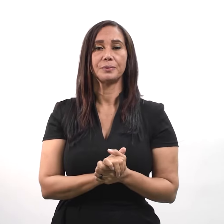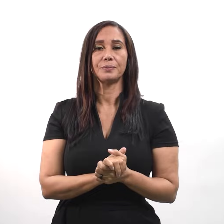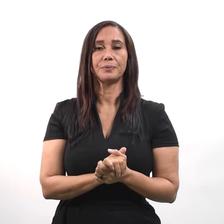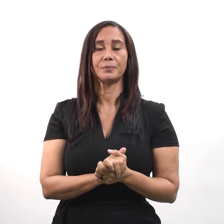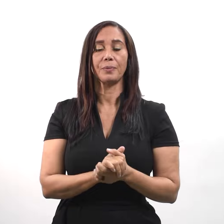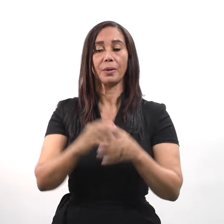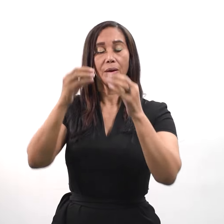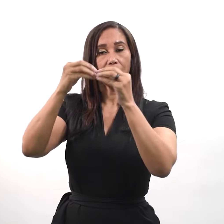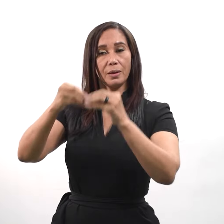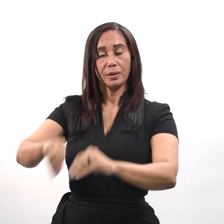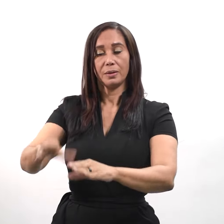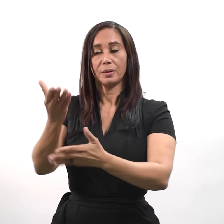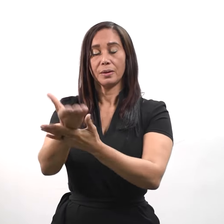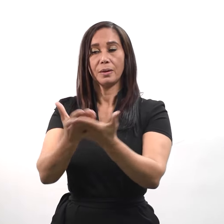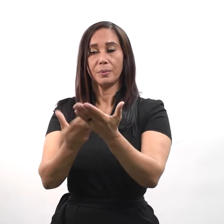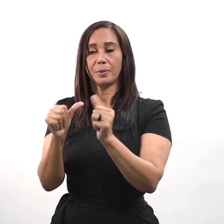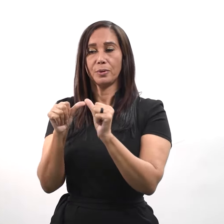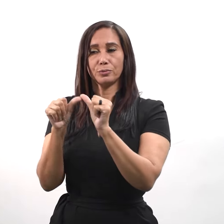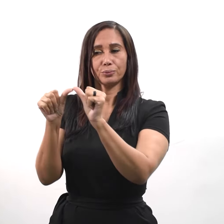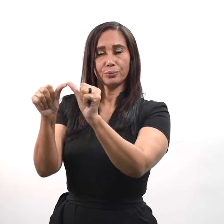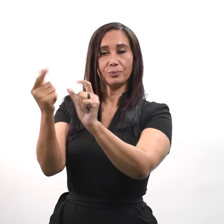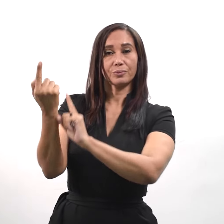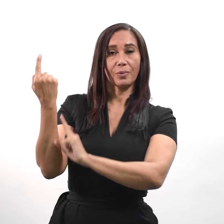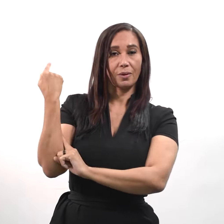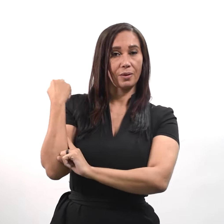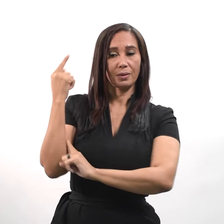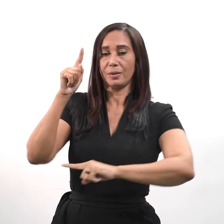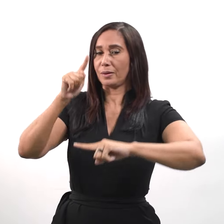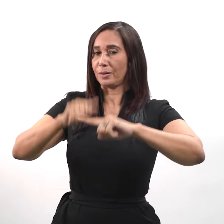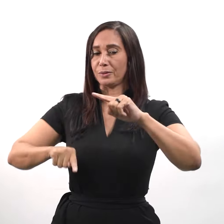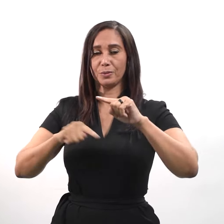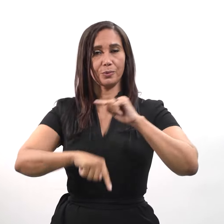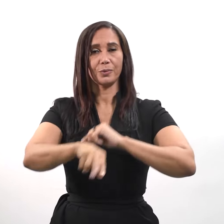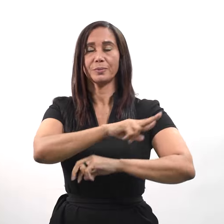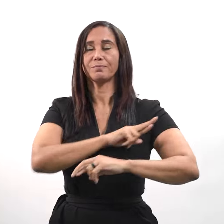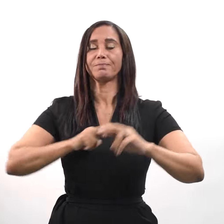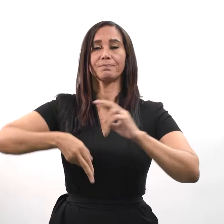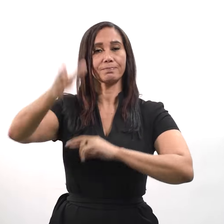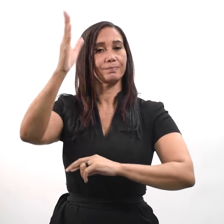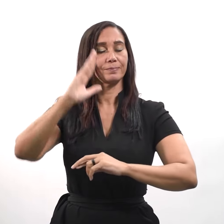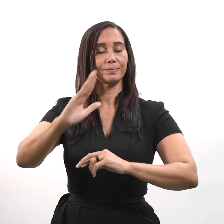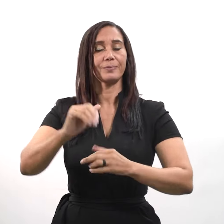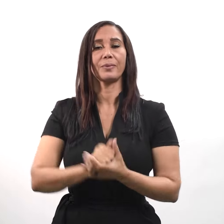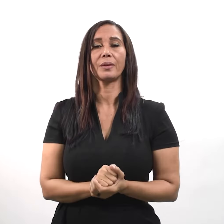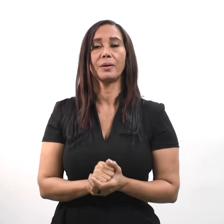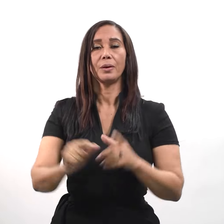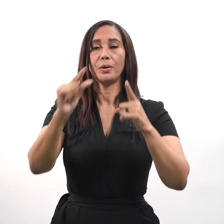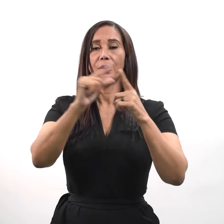echa la mano al arado y sigue mirando atrás No vale para el reino de Dios Palabra del Señor